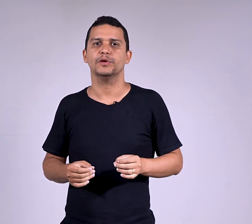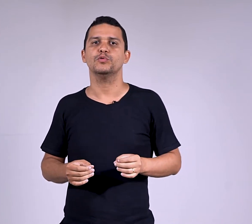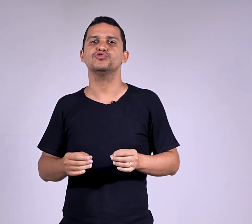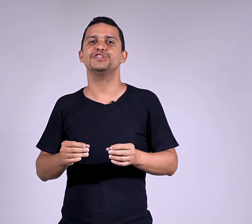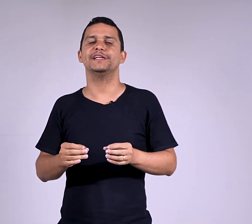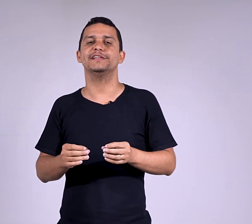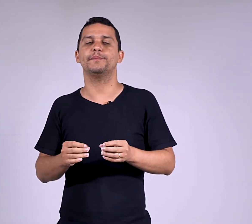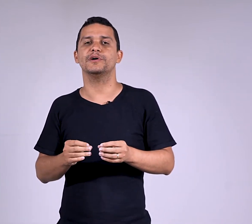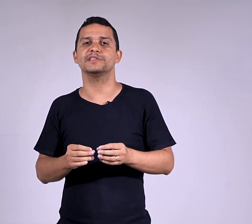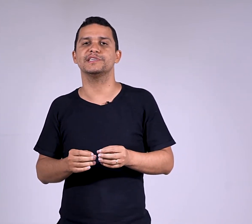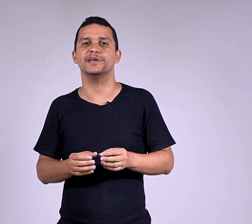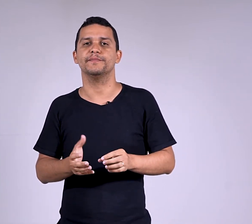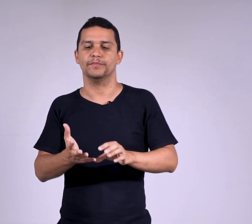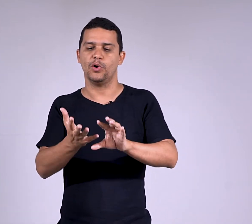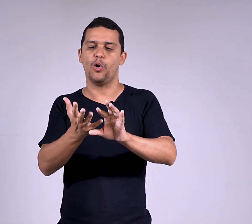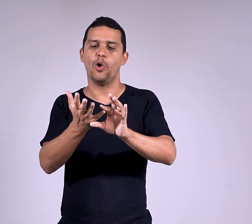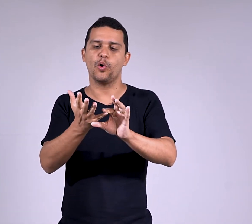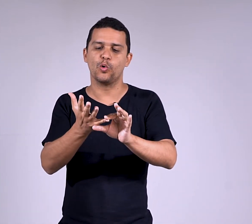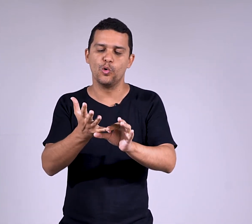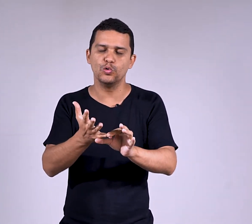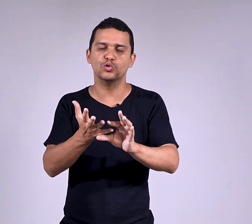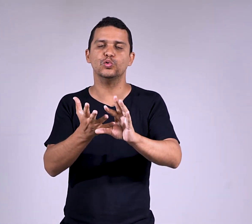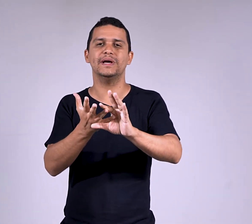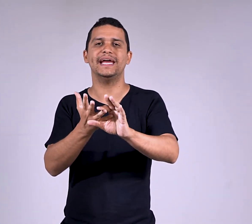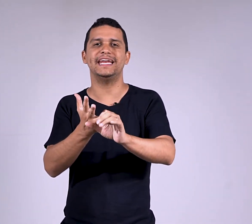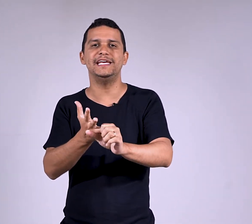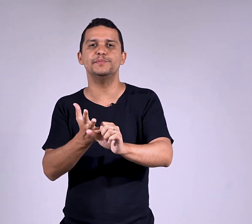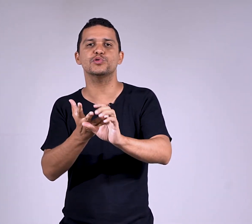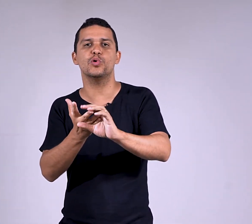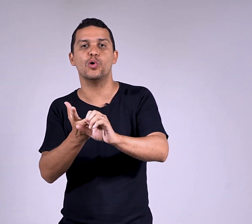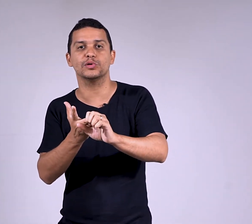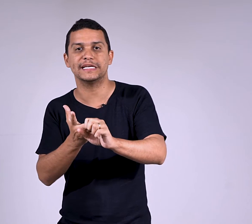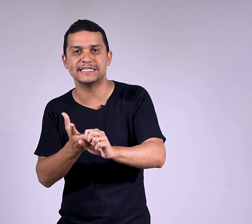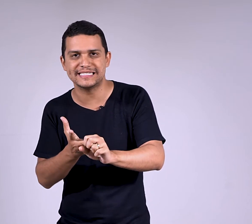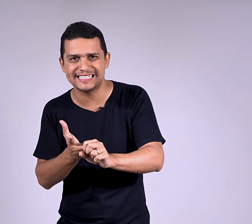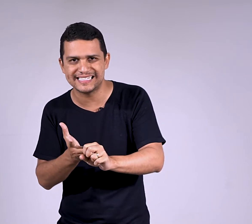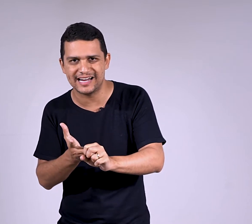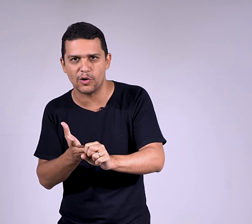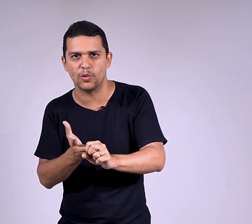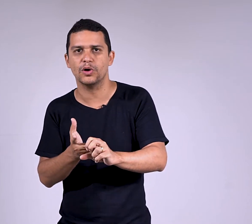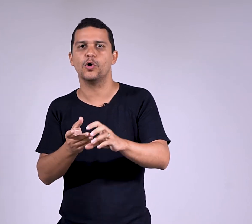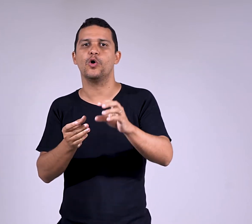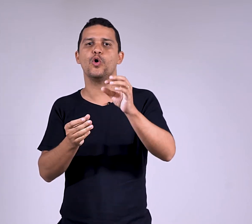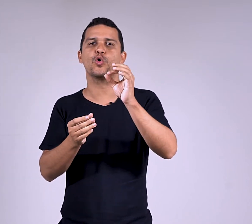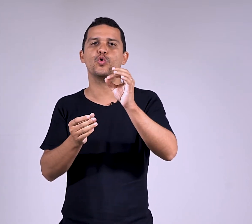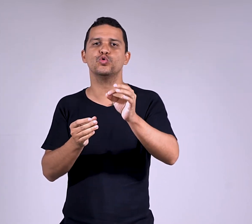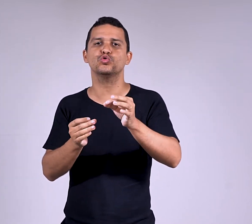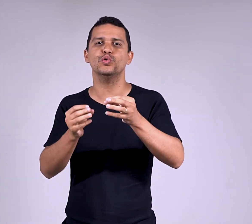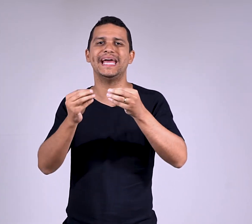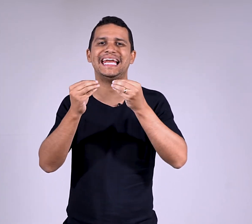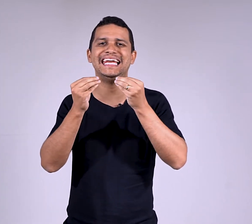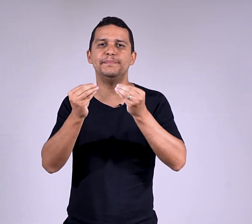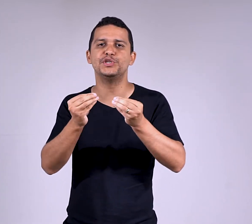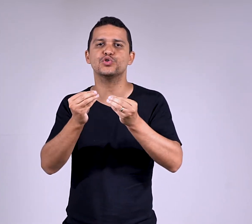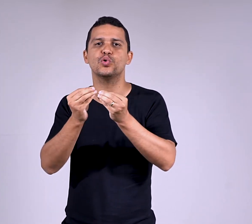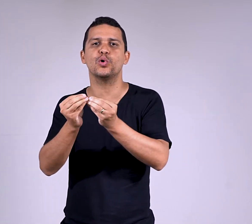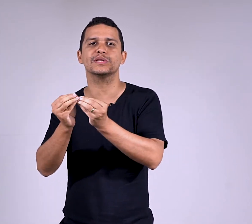O sujeito ainda pode ser oculto, elíptico ou desinencial. Oculto, elíptico ou